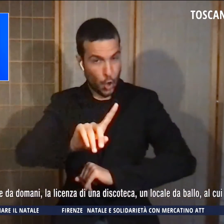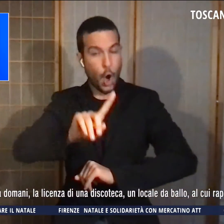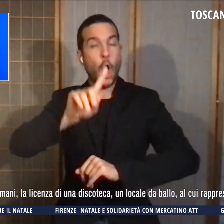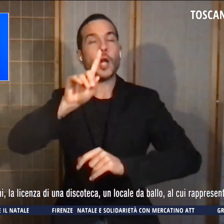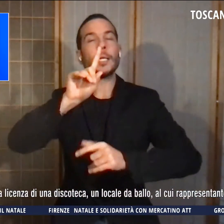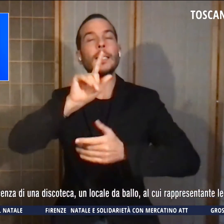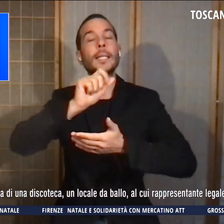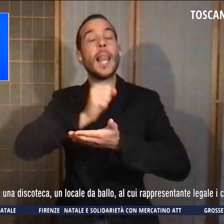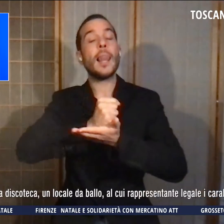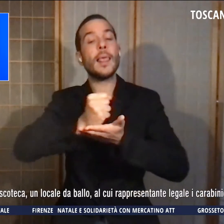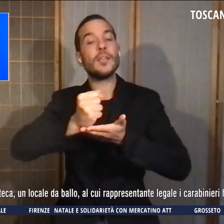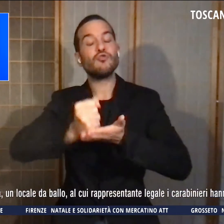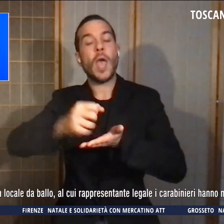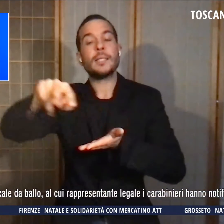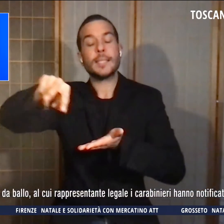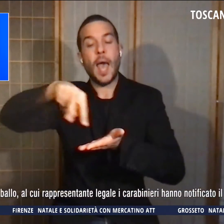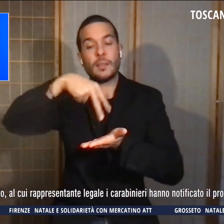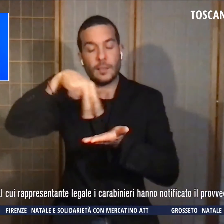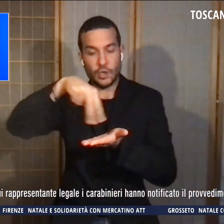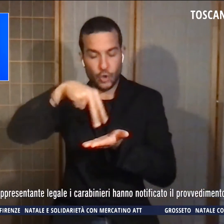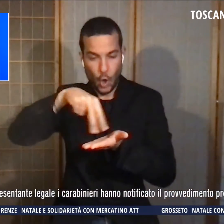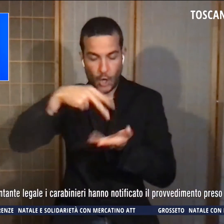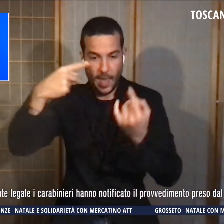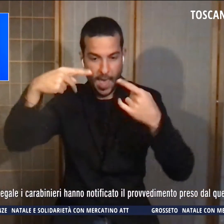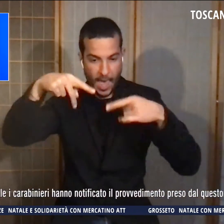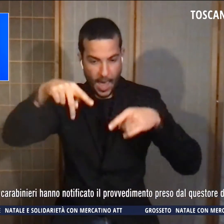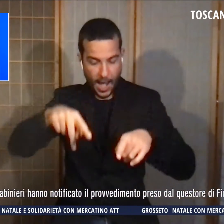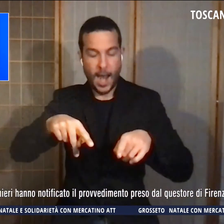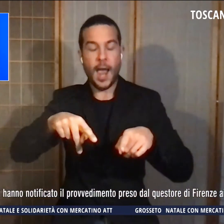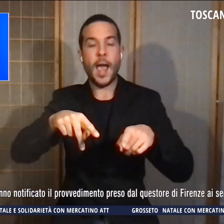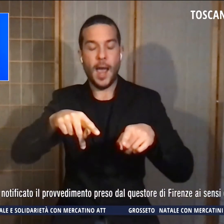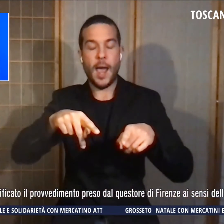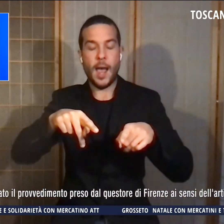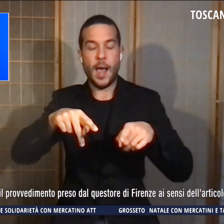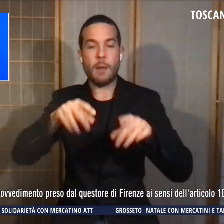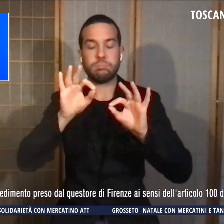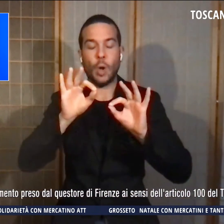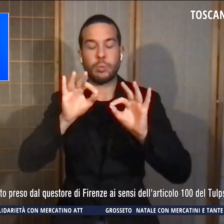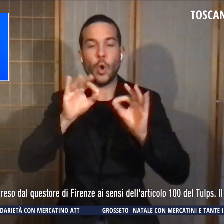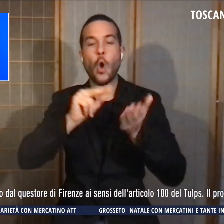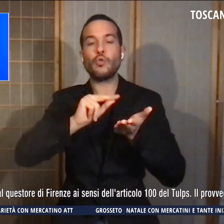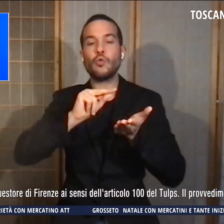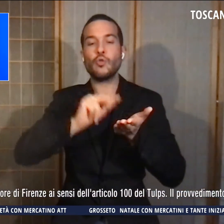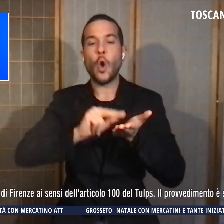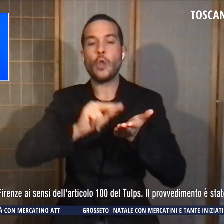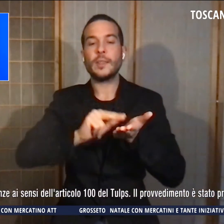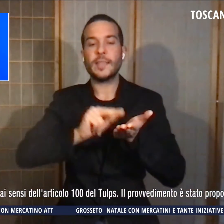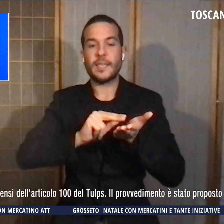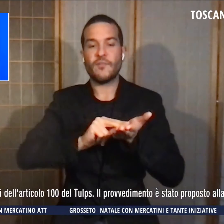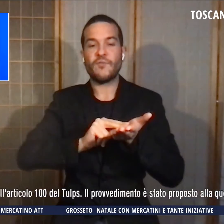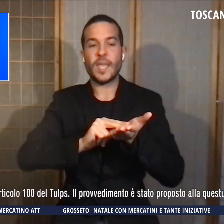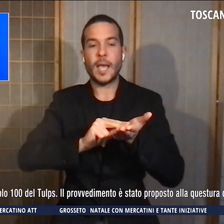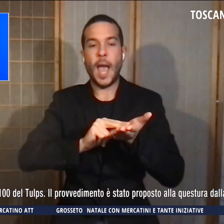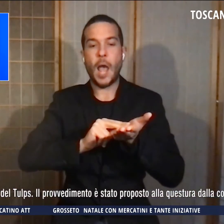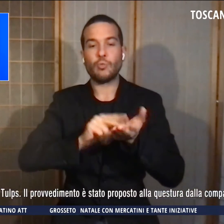un locale da ballo al cui rappresentanti legali i carabinieri hanno notificato il provvedimento preso dal questore di